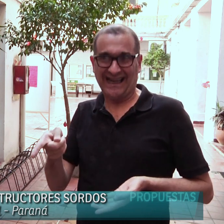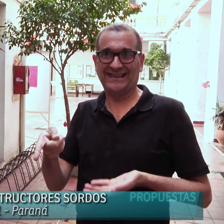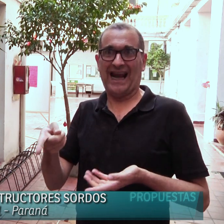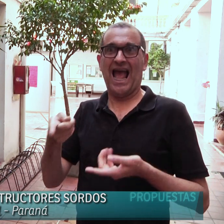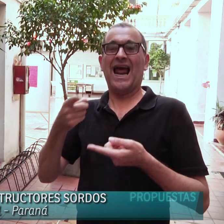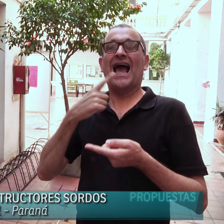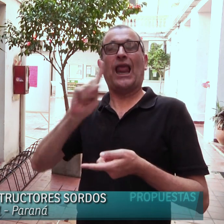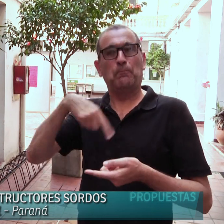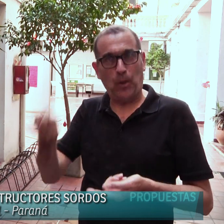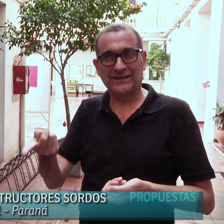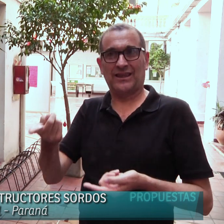puede ser que se abra la tecnicatura.